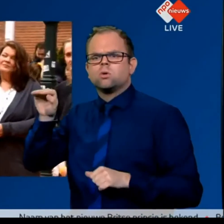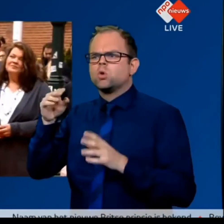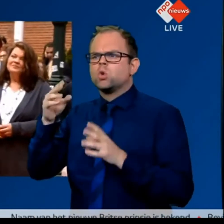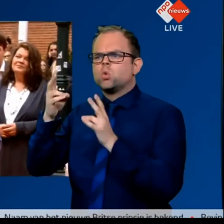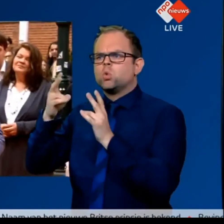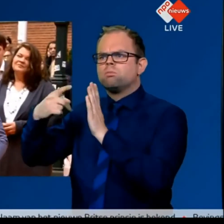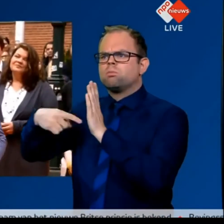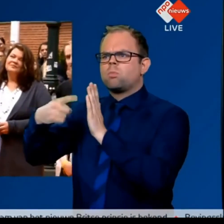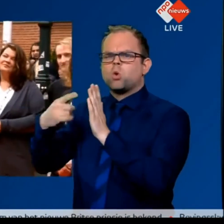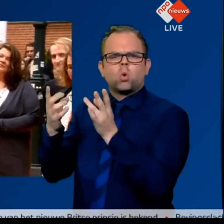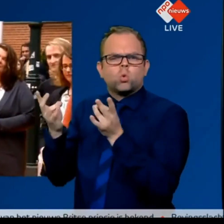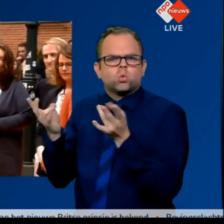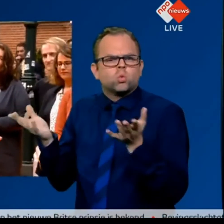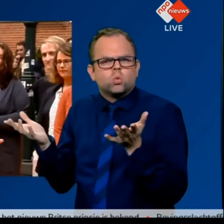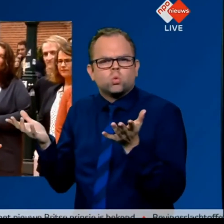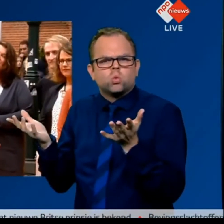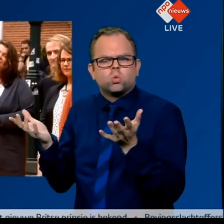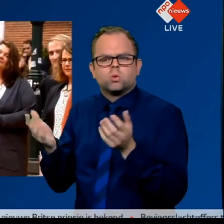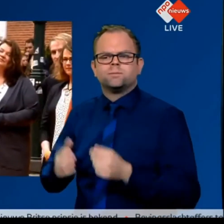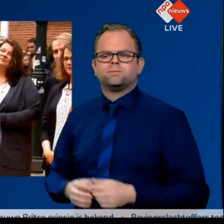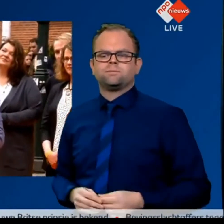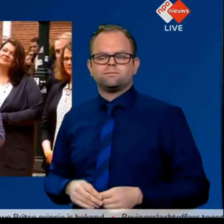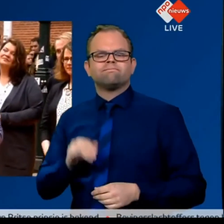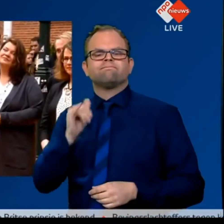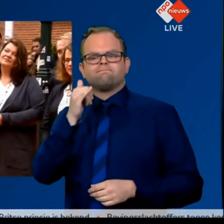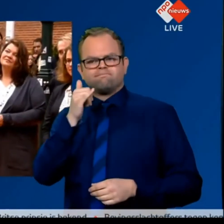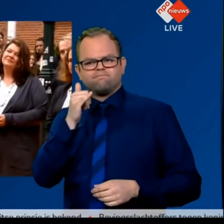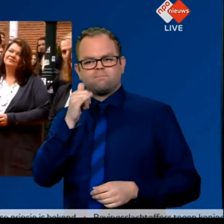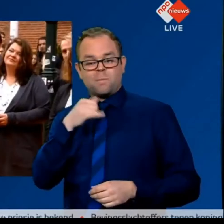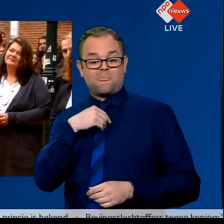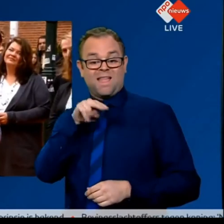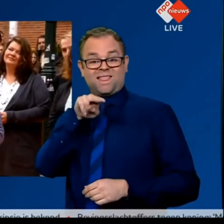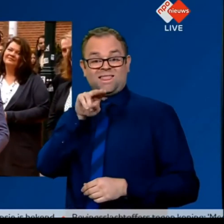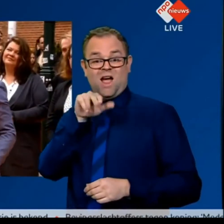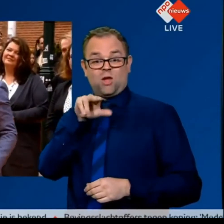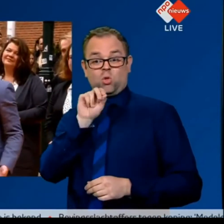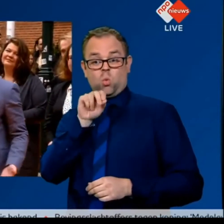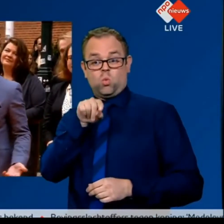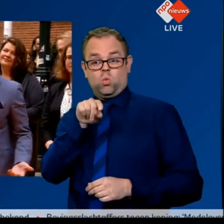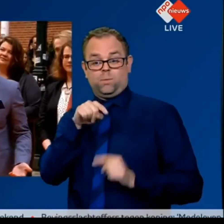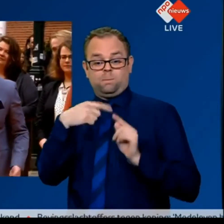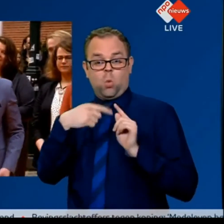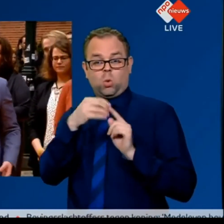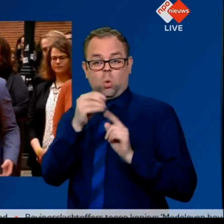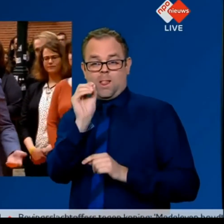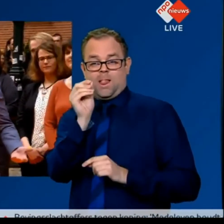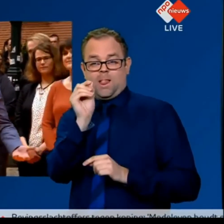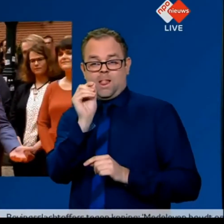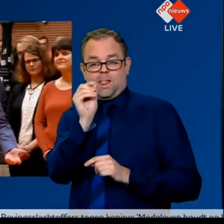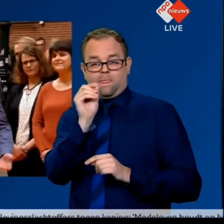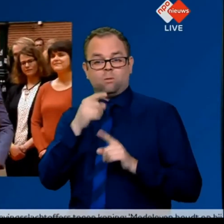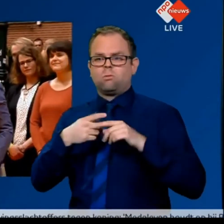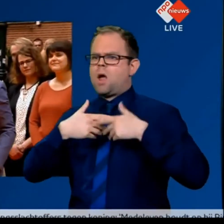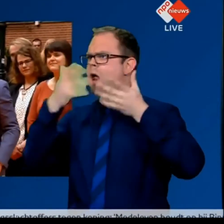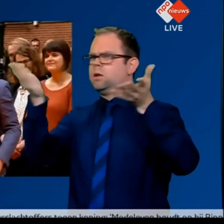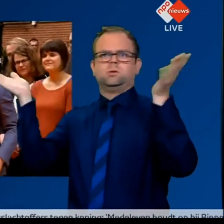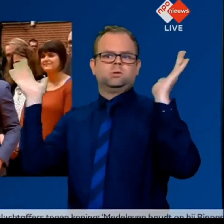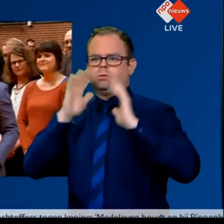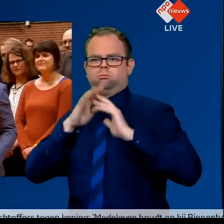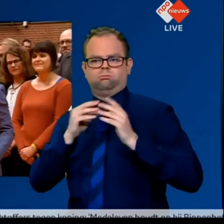nanomotoren en eigenlijk alles wat we hier om ons heen zien, kunnen wij maken met, ja, moleculen.